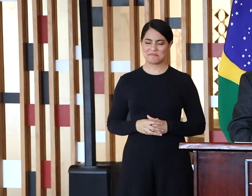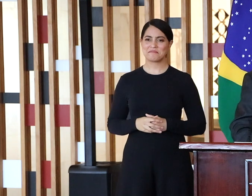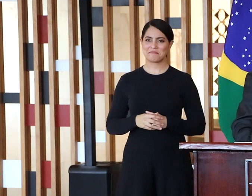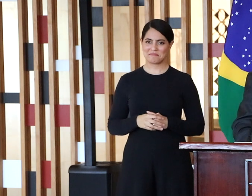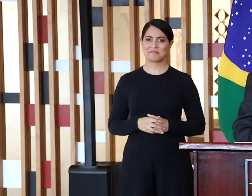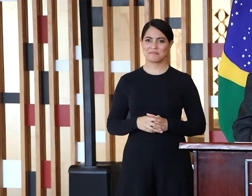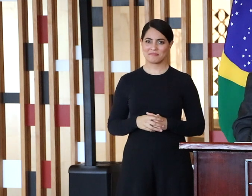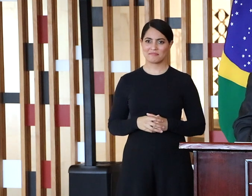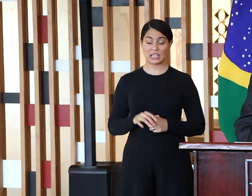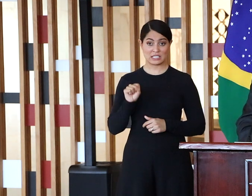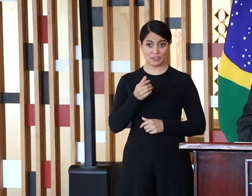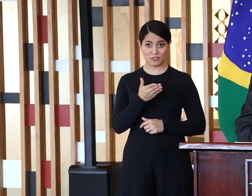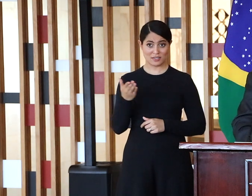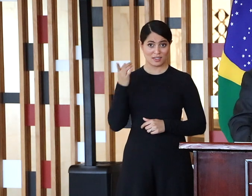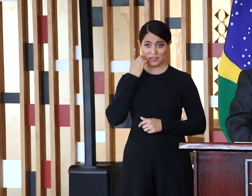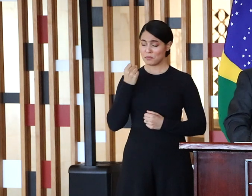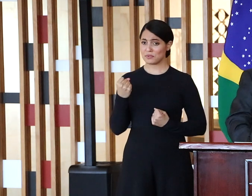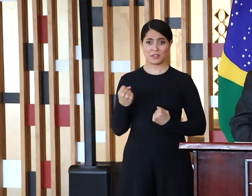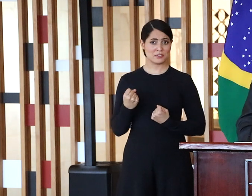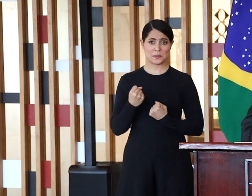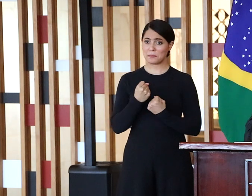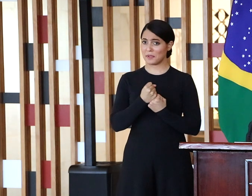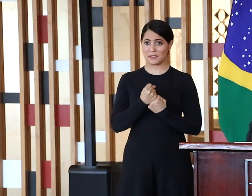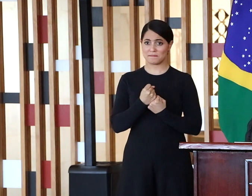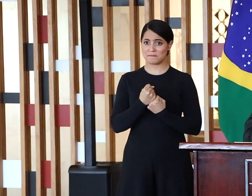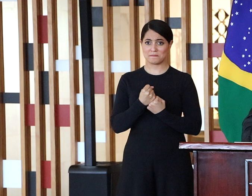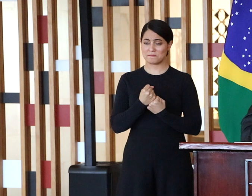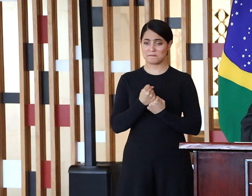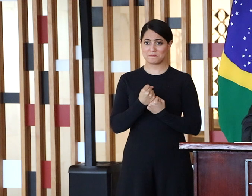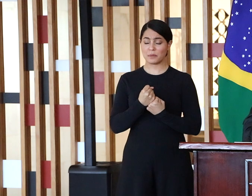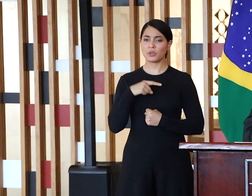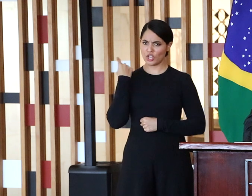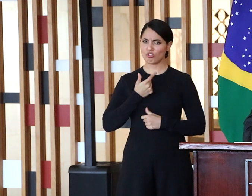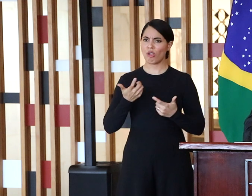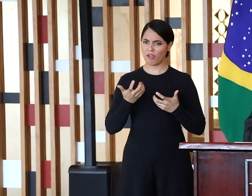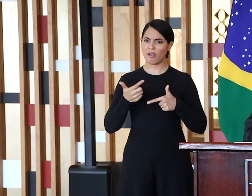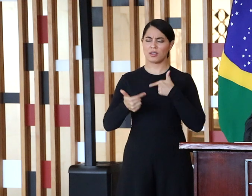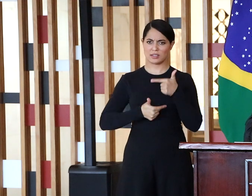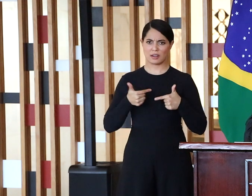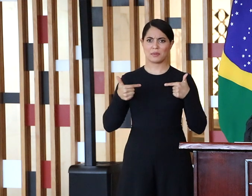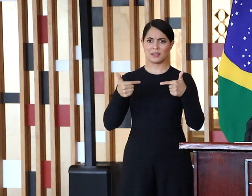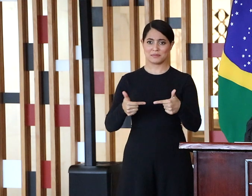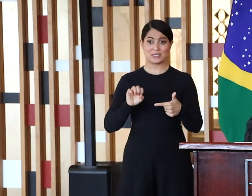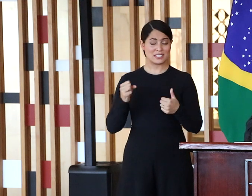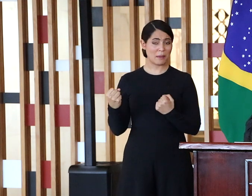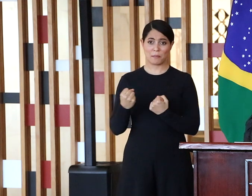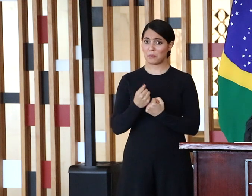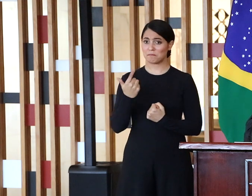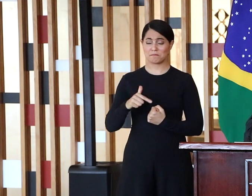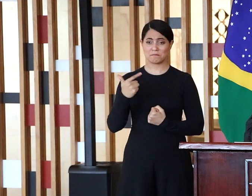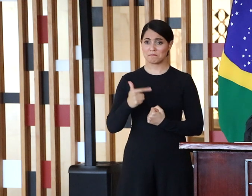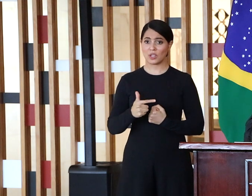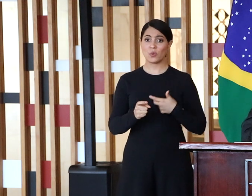fosse o apoio de vocês, o trabalho que nós procuramos realizar, o Executivo e o Congresso